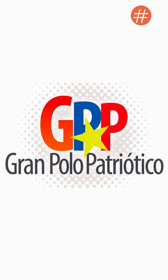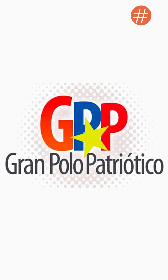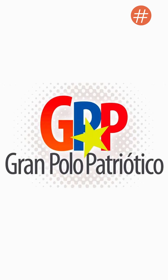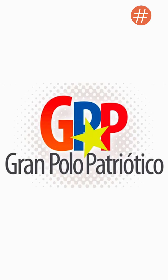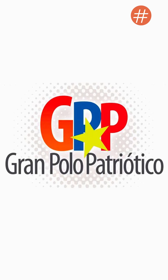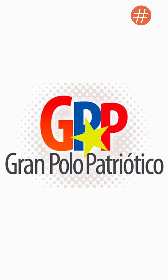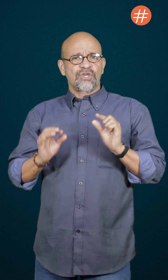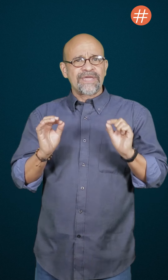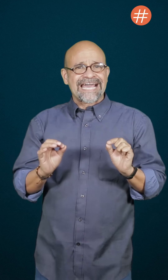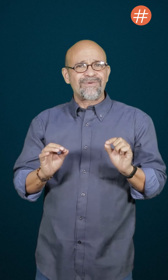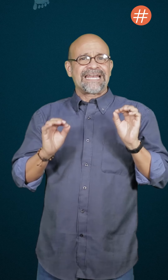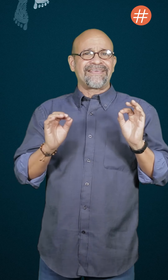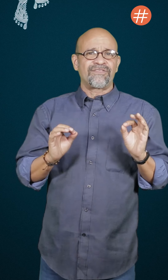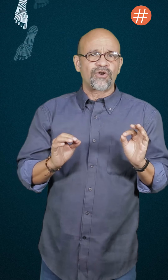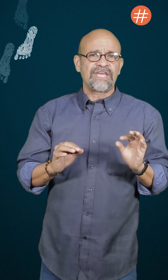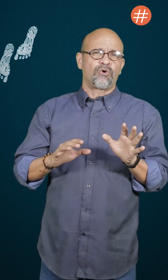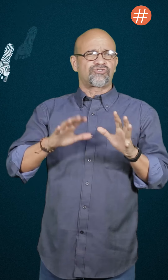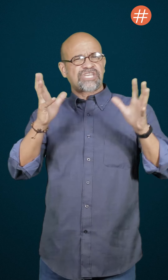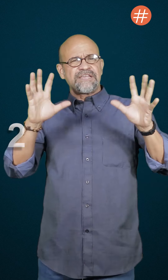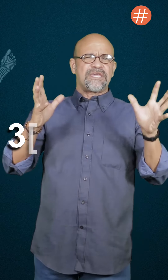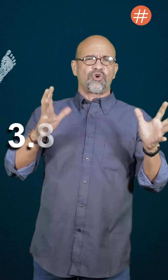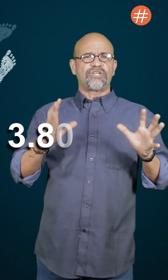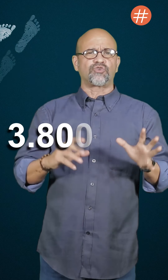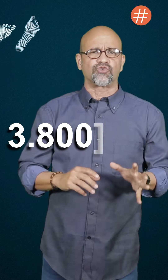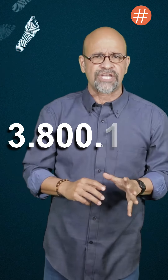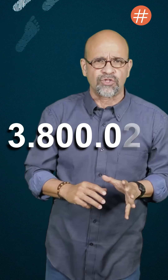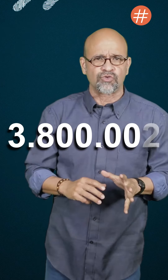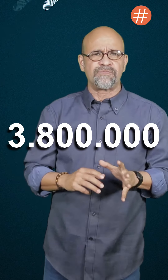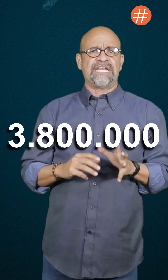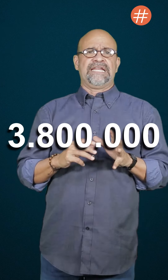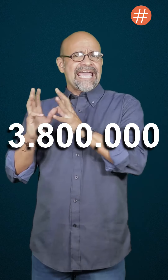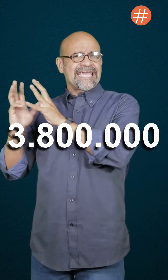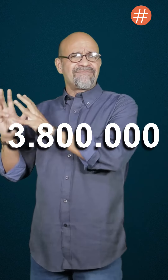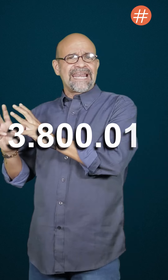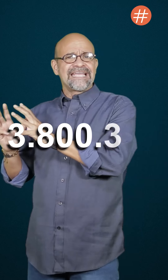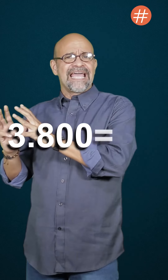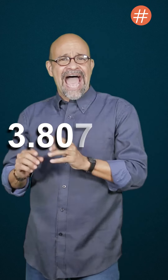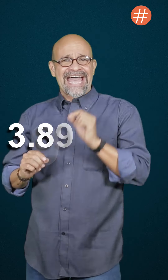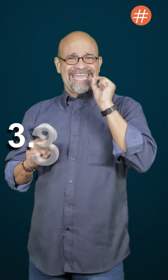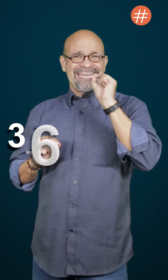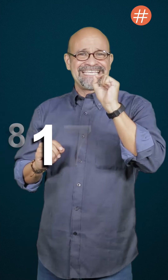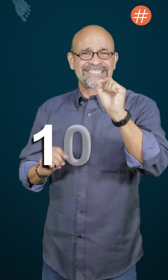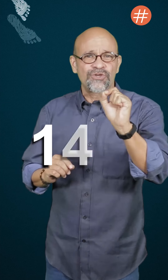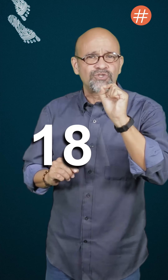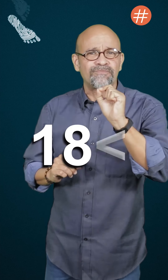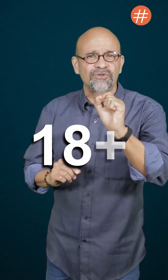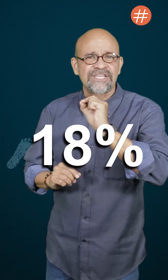patriótico se ubicaron alrededor de los 3.800.000, que equivalen a el 18%